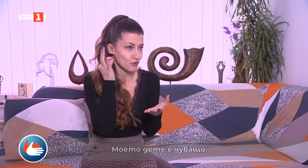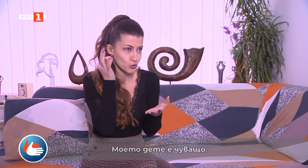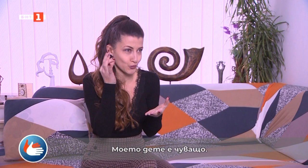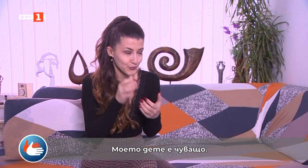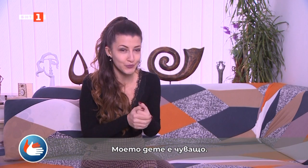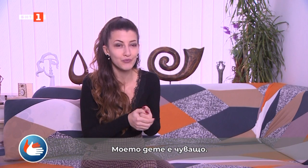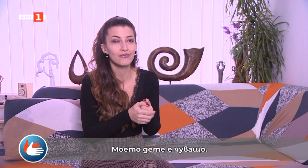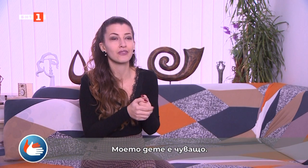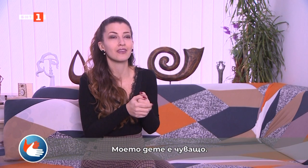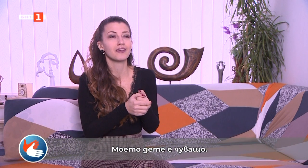Моето дете е чуващо.